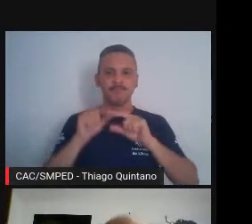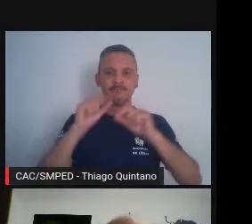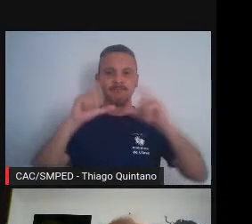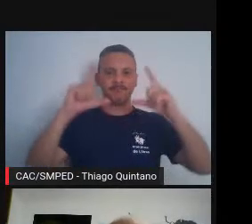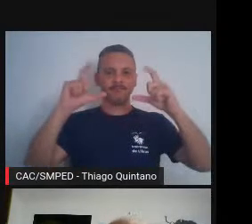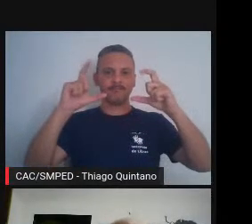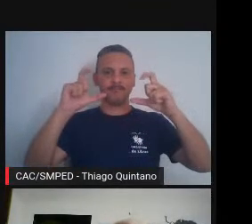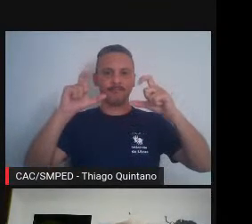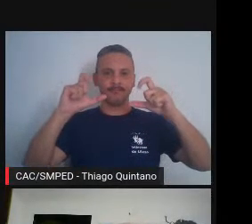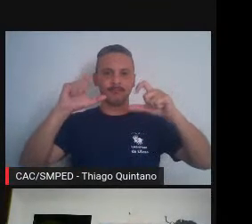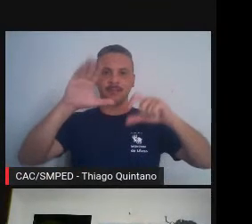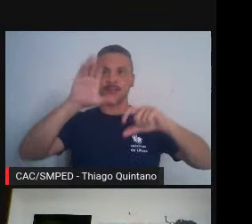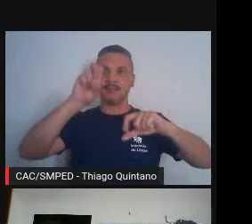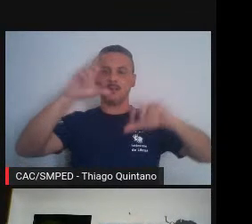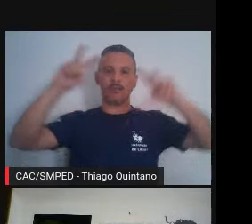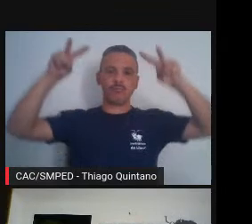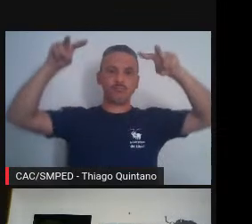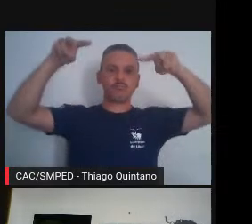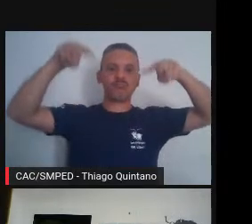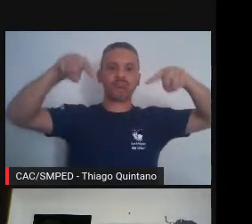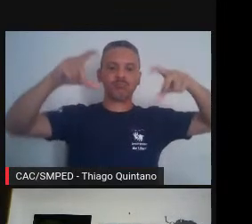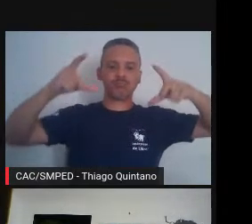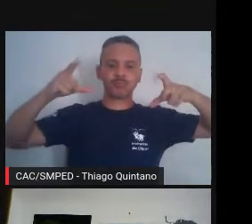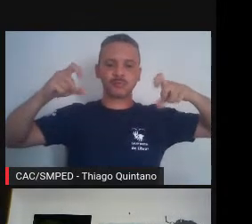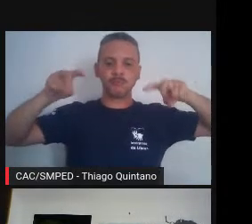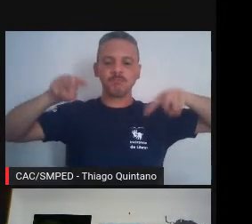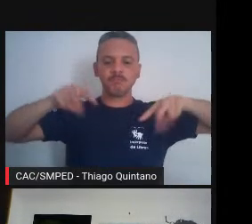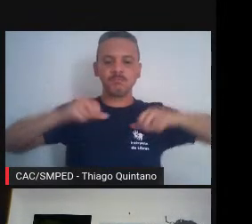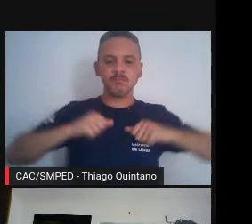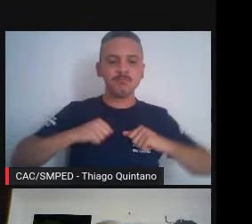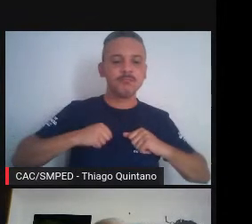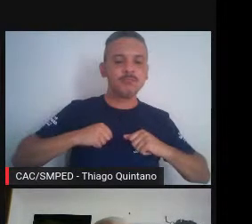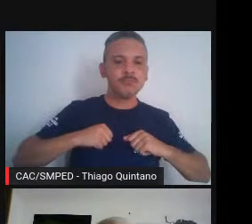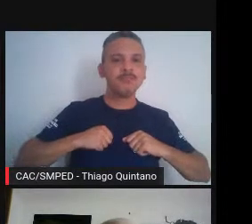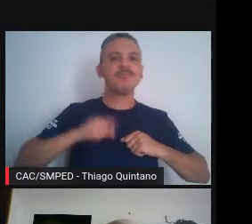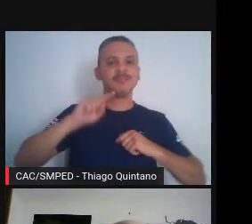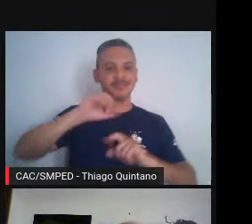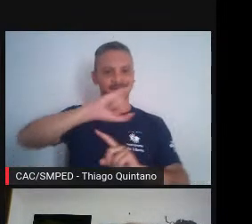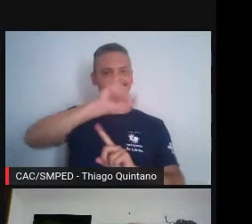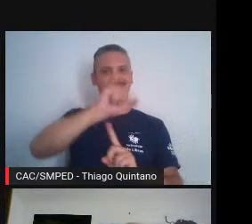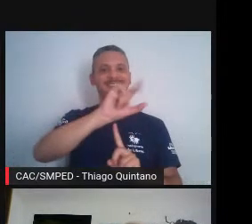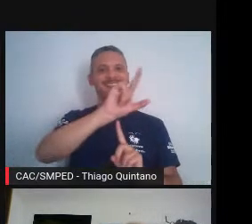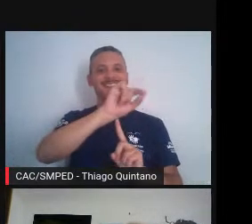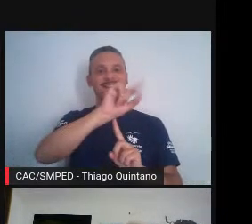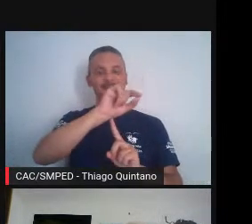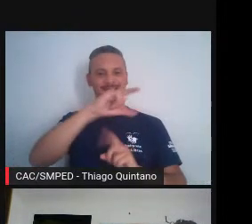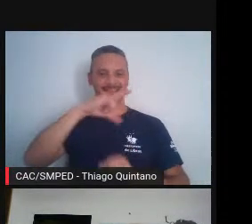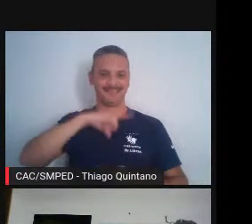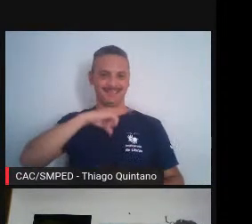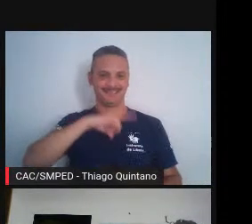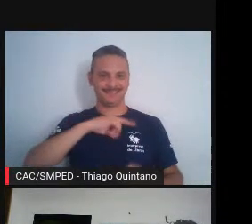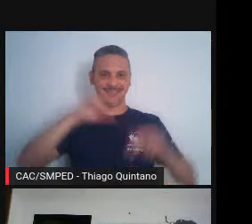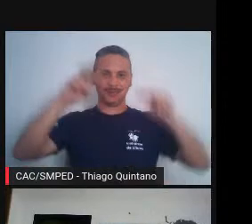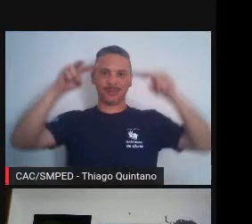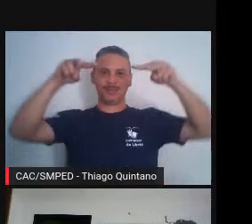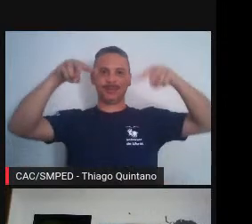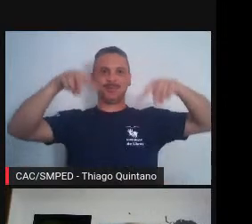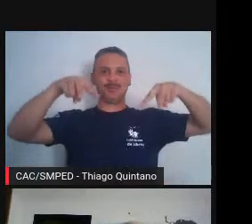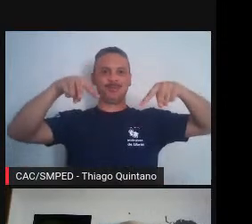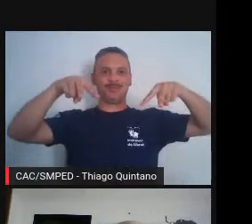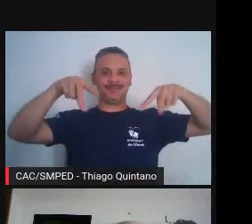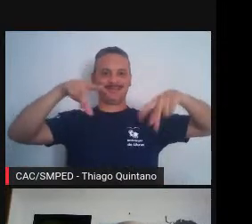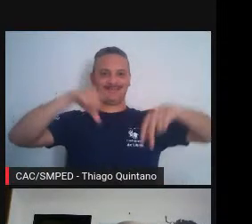aérea e que a gente consegue ter uma visão que a gente normalmente não tem no Pico de Zaraguá, que é essa visão do alto,